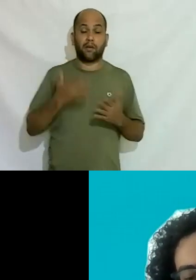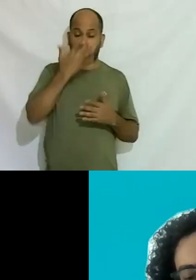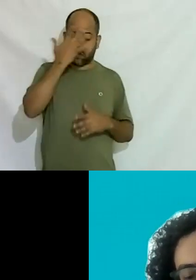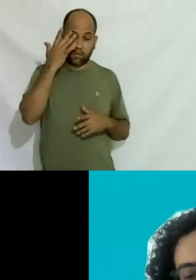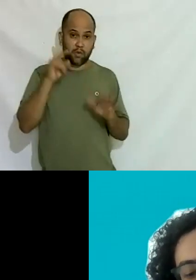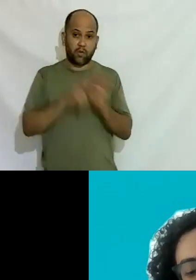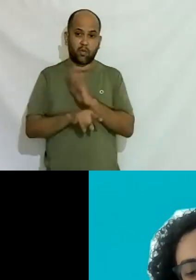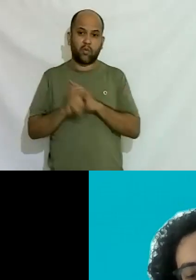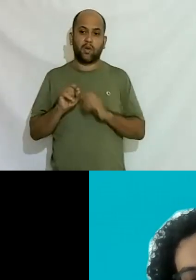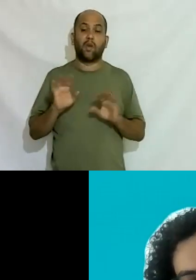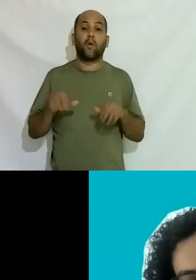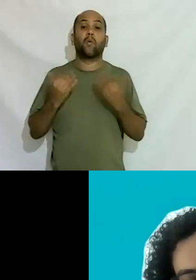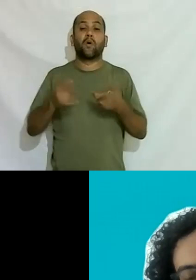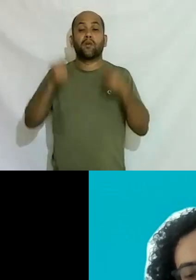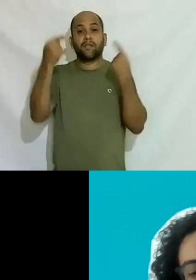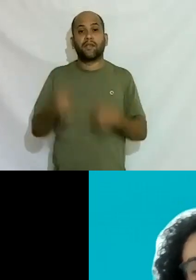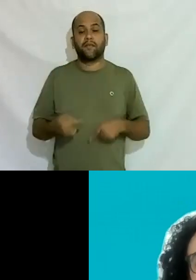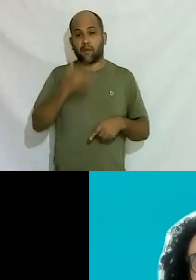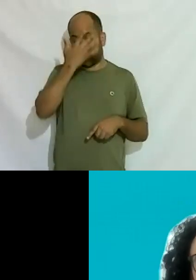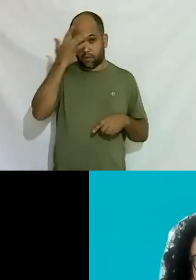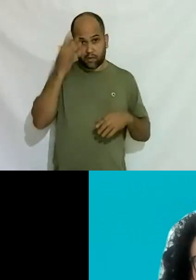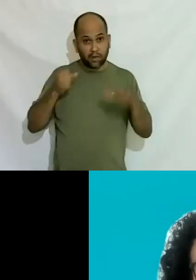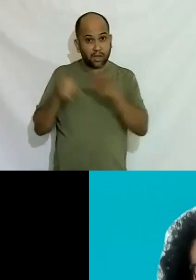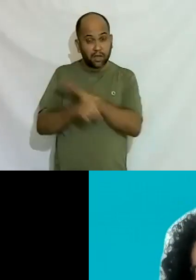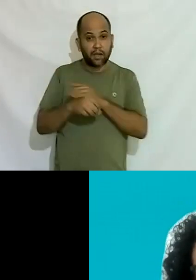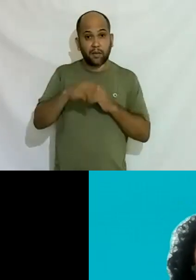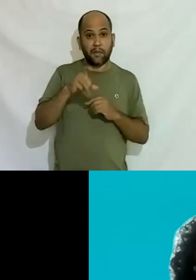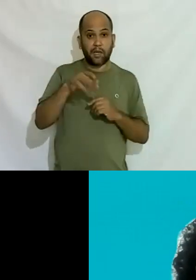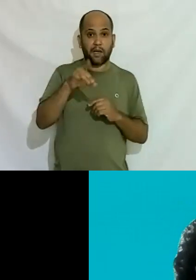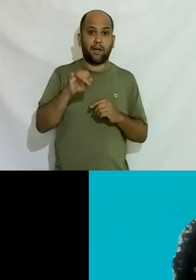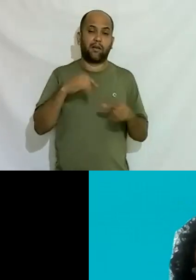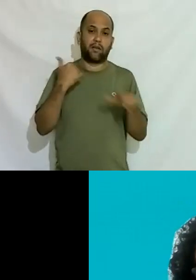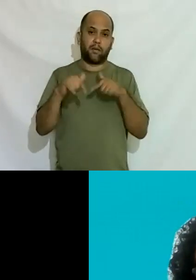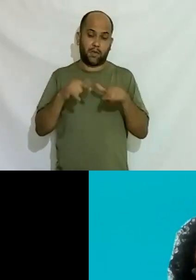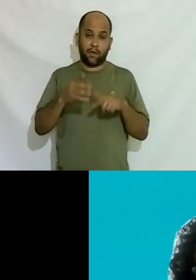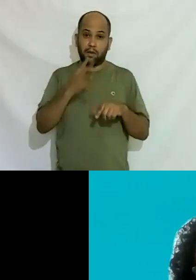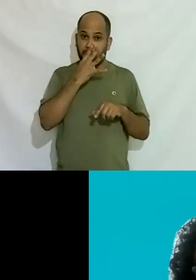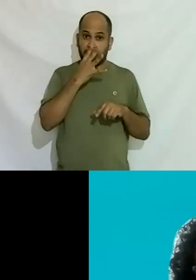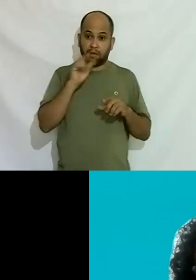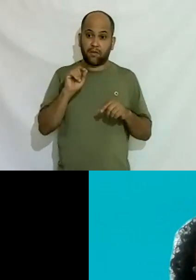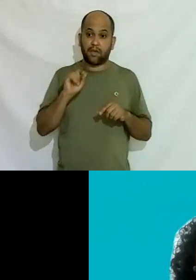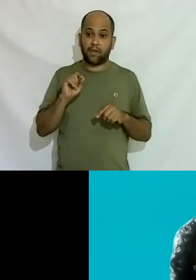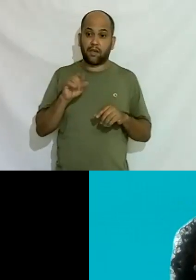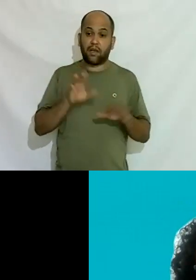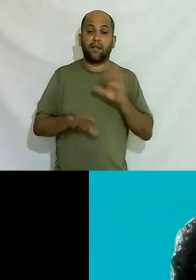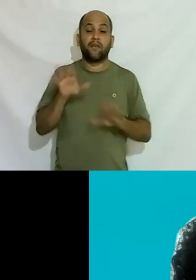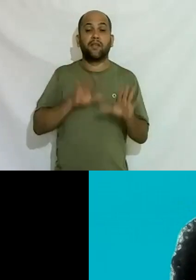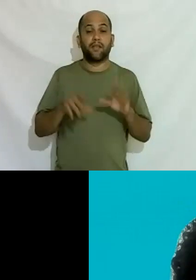pessoal perguntou assim quais são os desafios para a pessoa entrar no mercado de trabalho eles observam o seguinte às vezes as